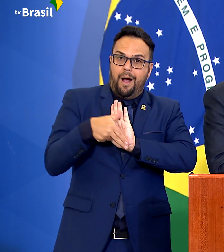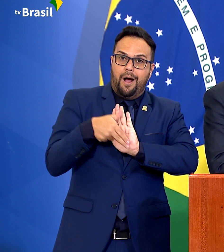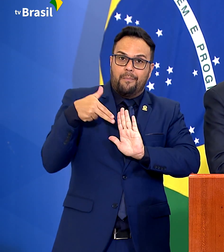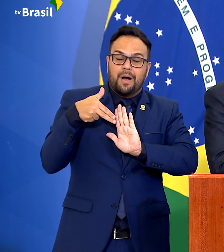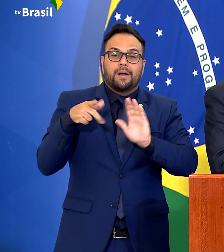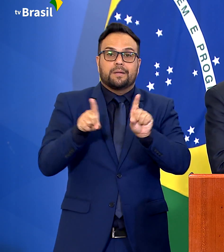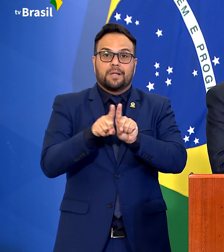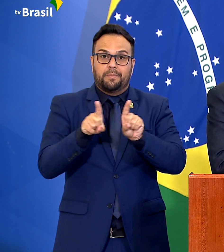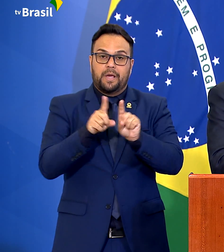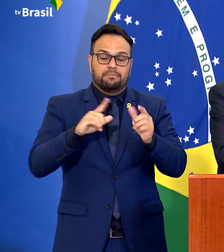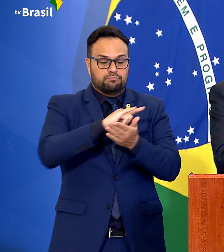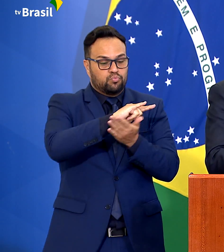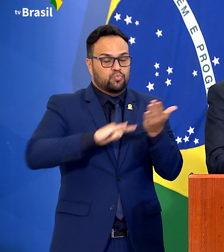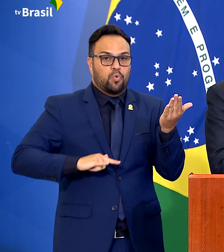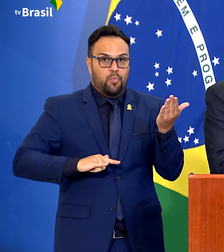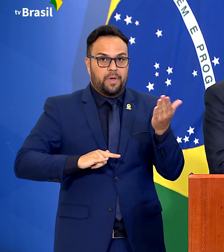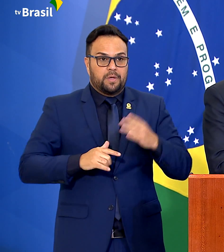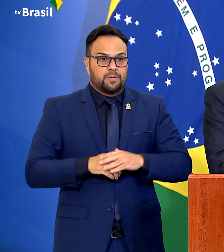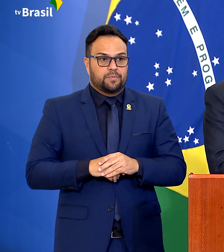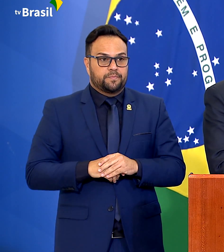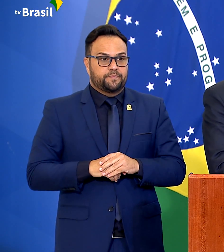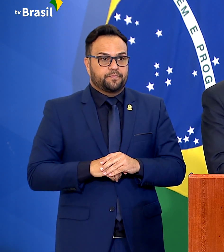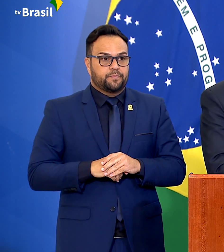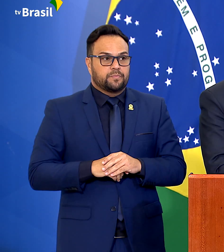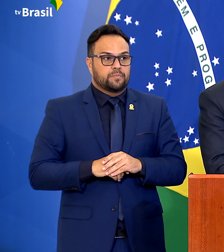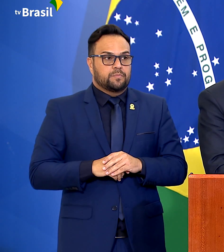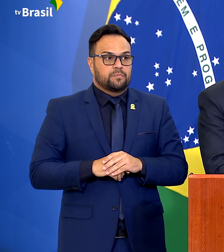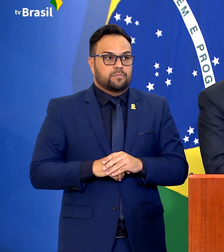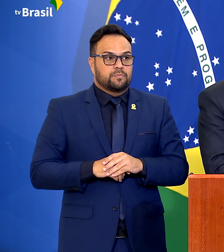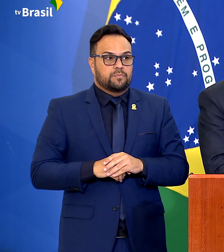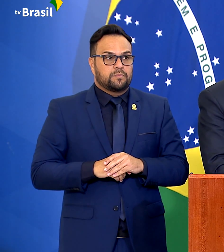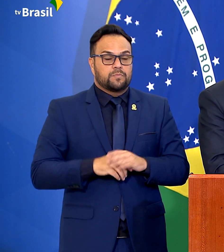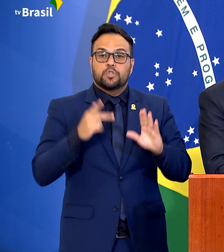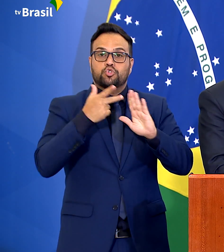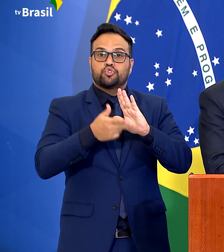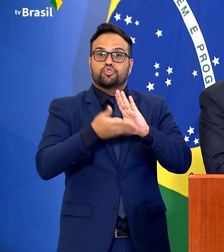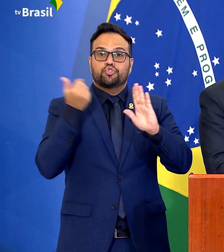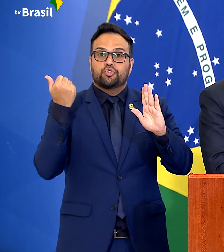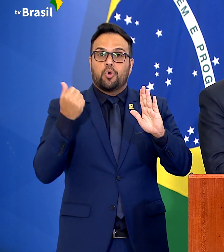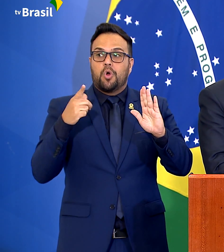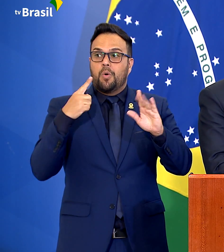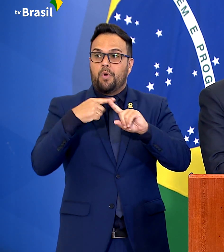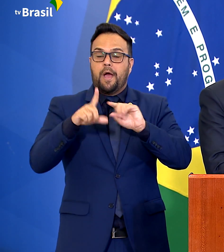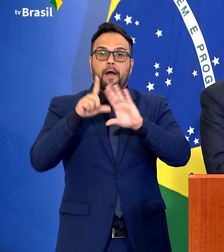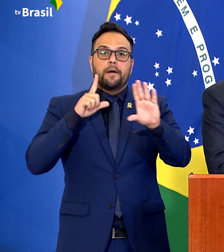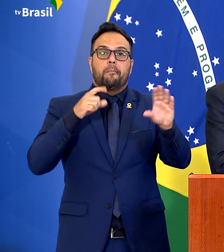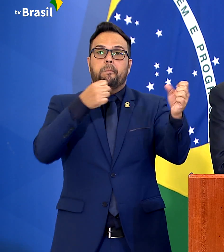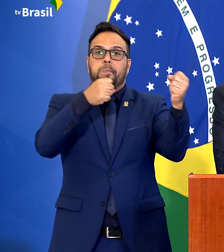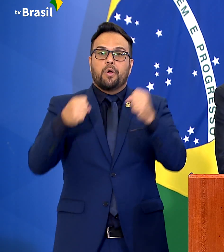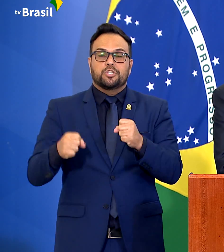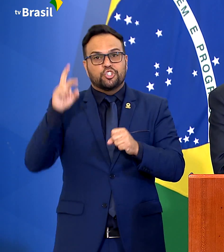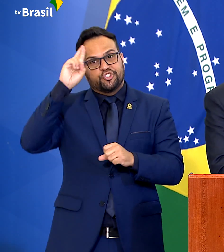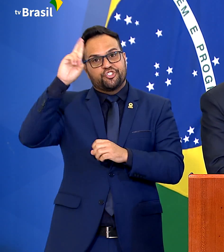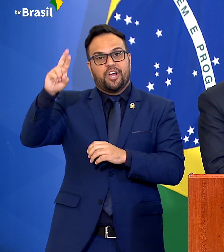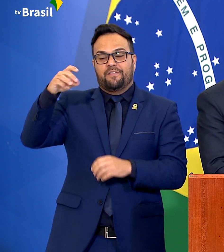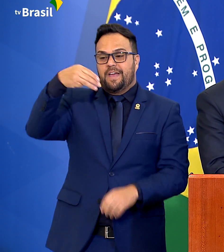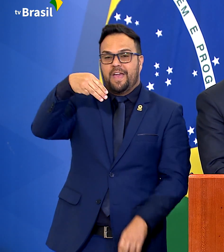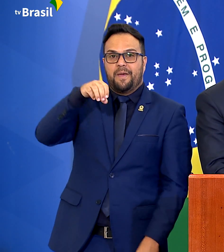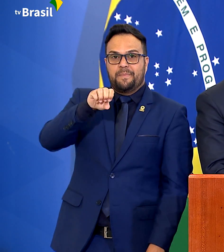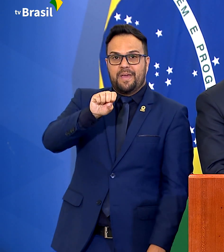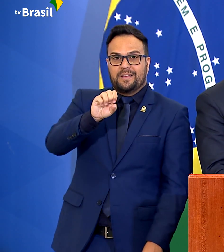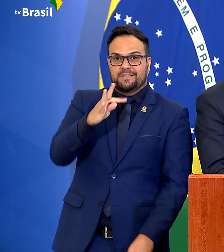também a titulação tirou o poder dos chefes do MST de manobrar.